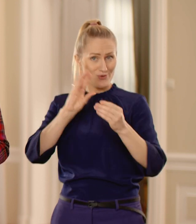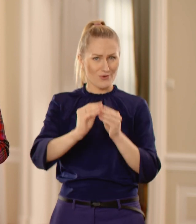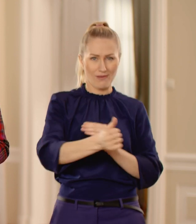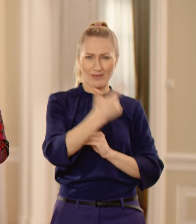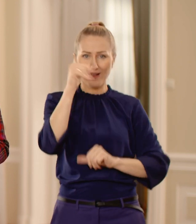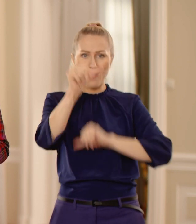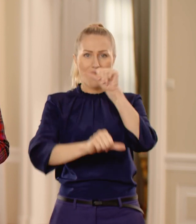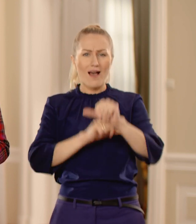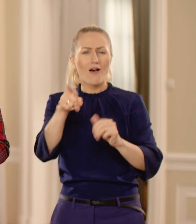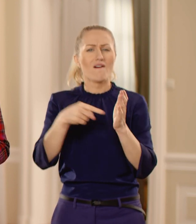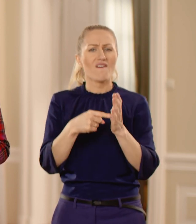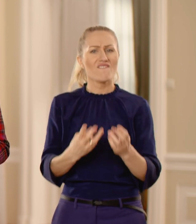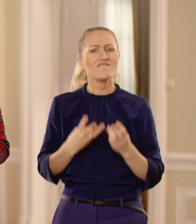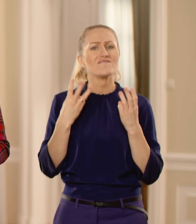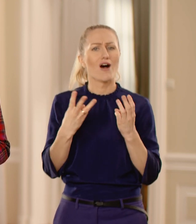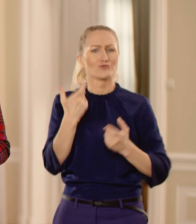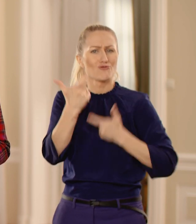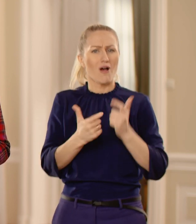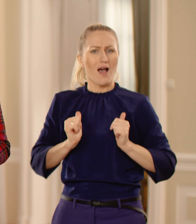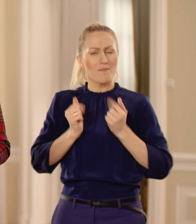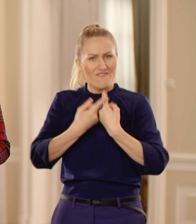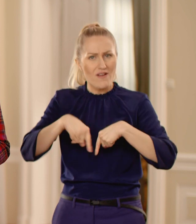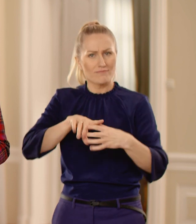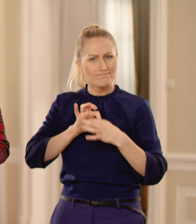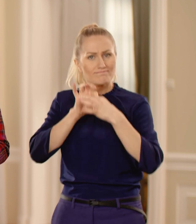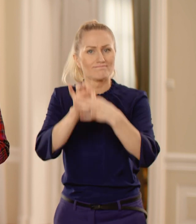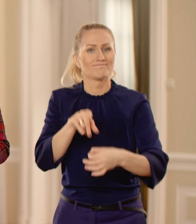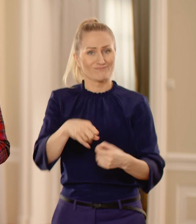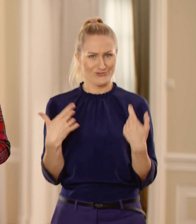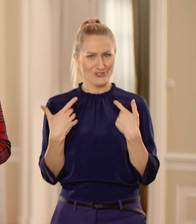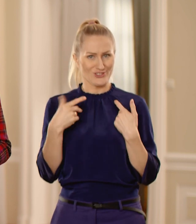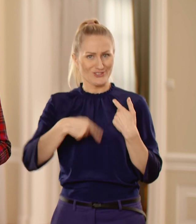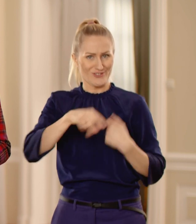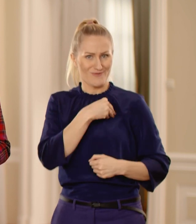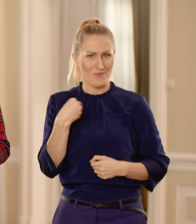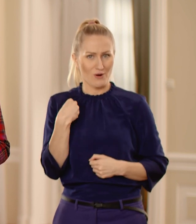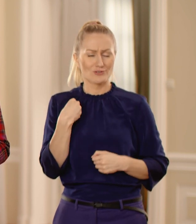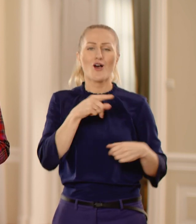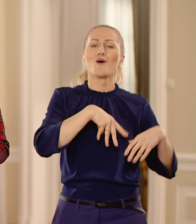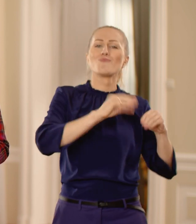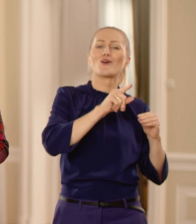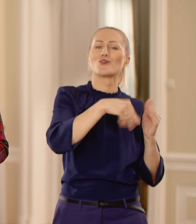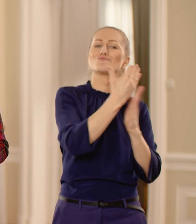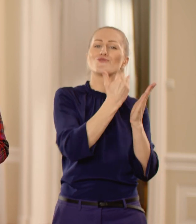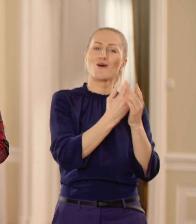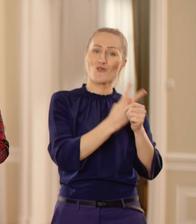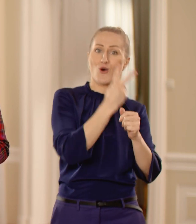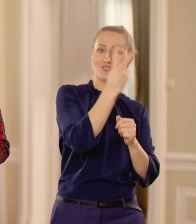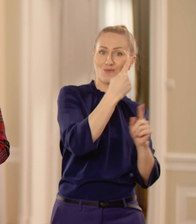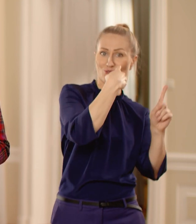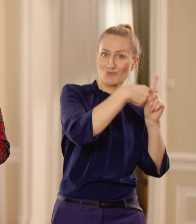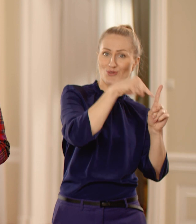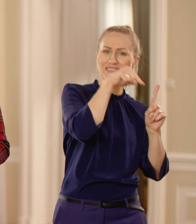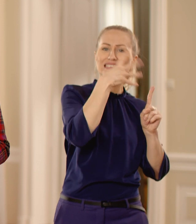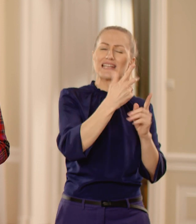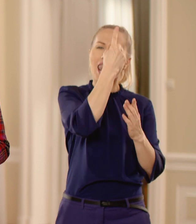lat to ważne kroki prowadzące do jej realnego wdrażania w życie w naszym kraju. Począwszy od programu Dostępność Plus, którego celem